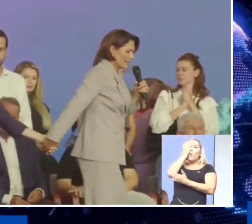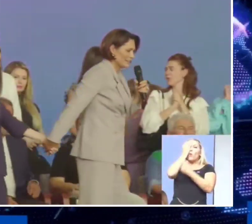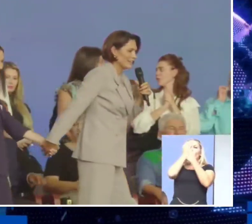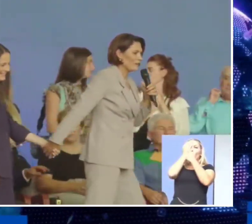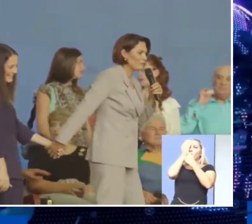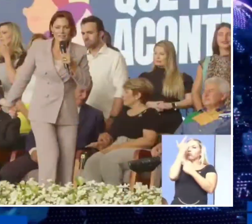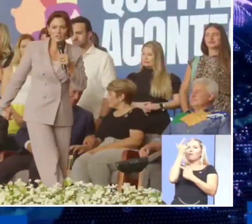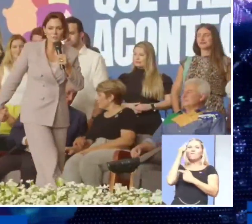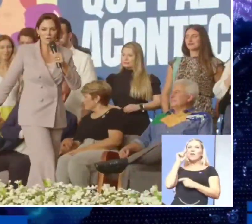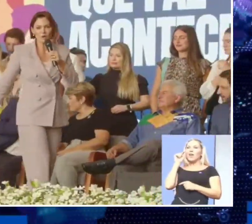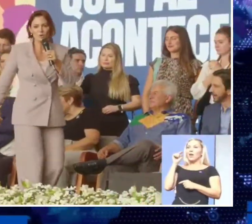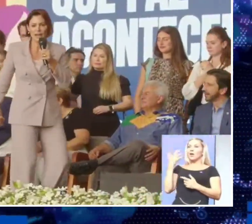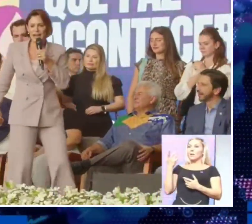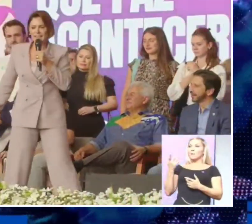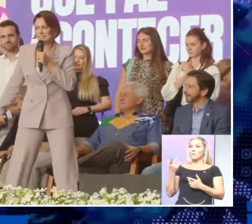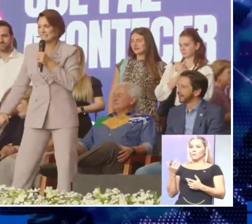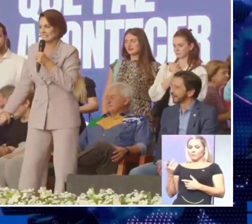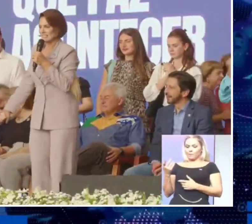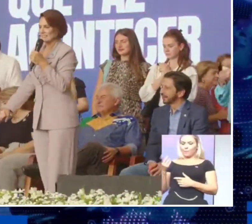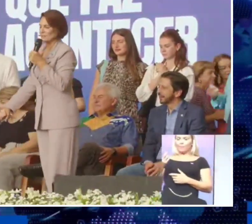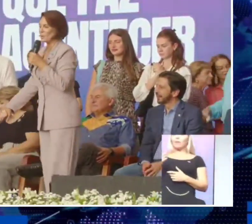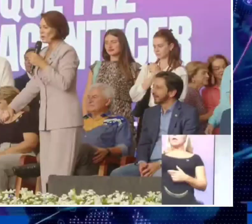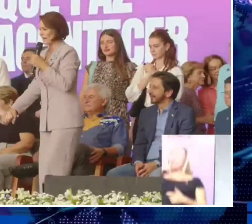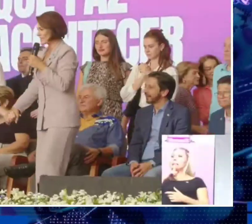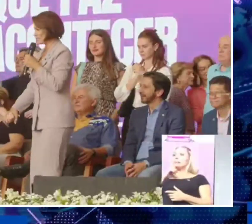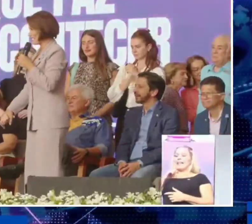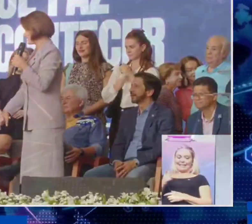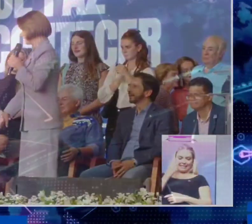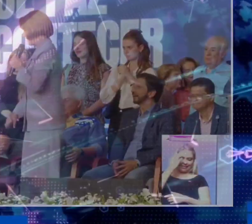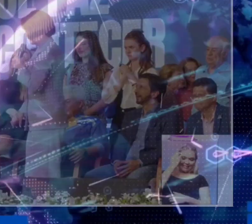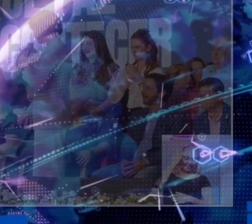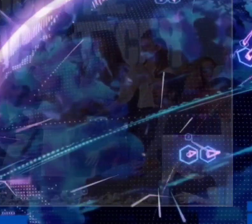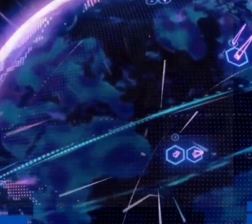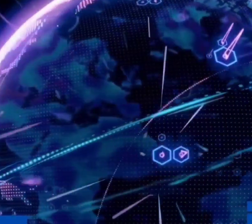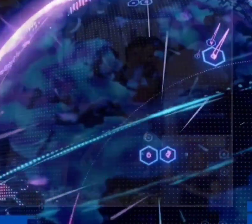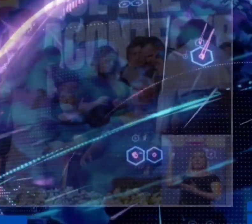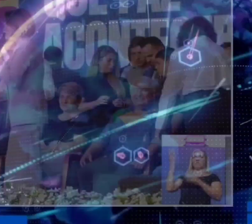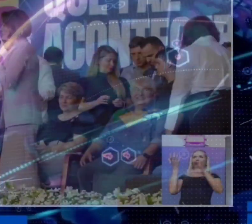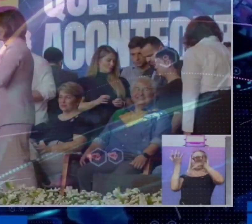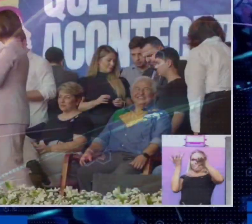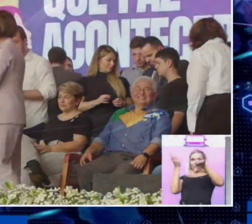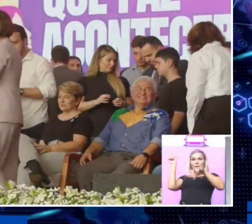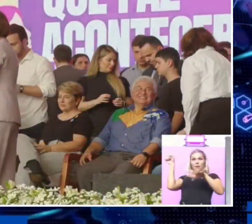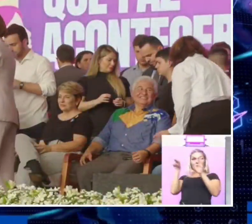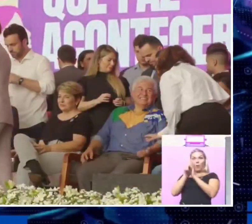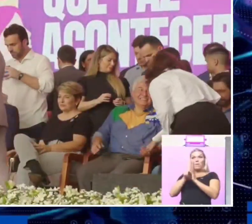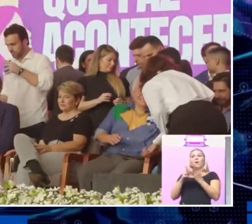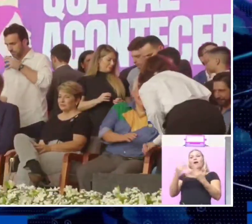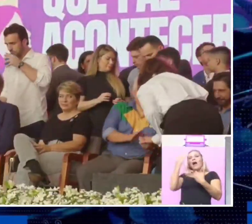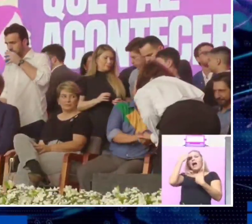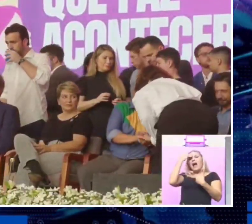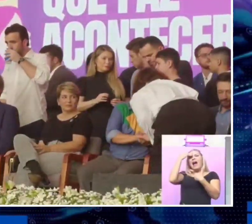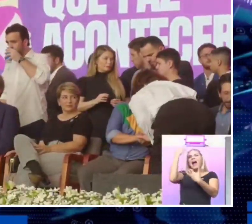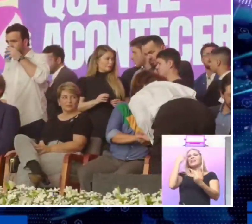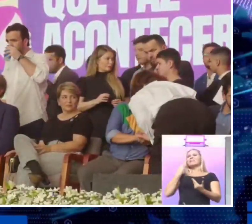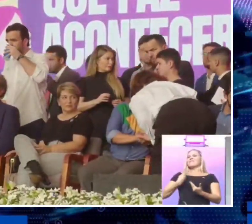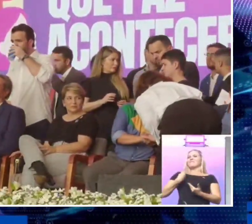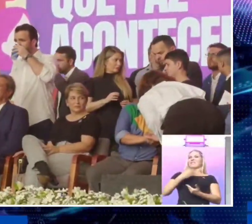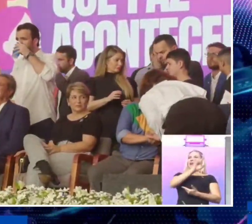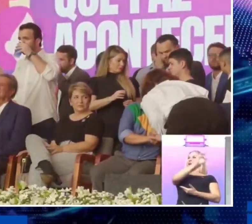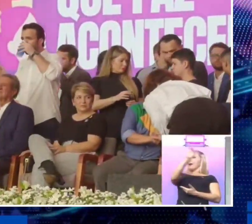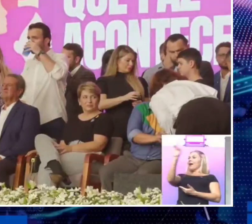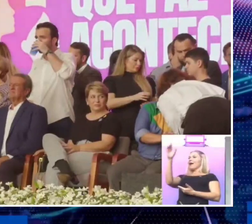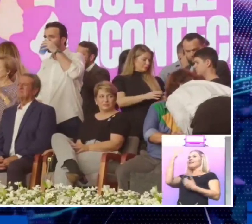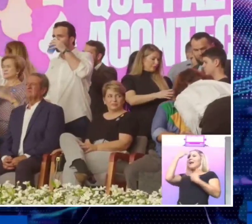que é voz dos monoculares no Congresso Nacional. Agradecer a vida de cada um de vocês. Quero agradecer por